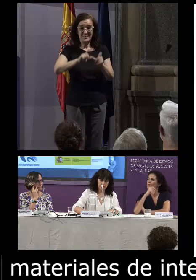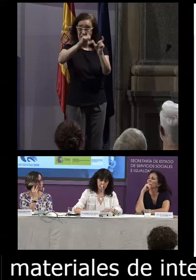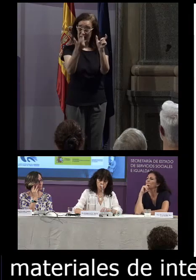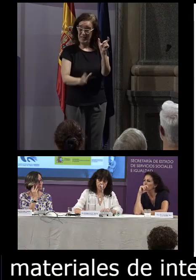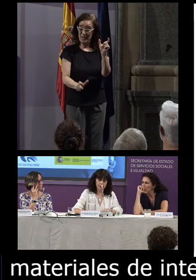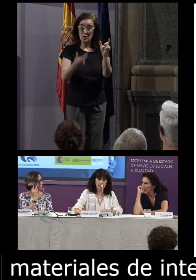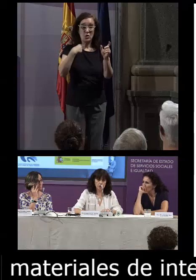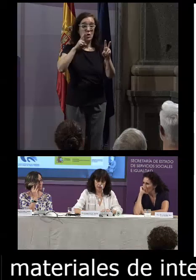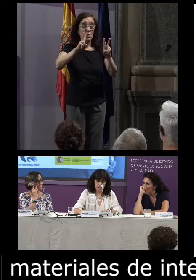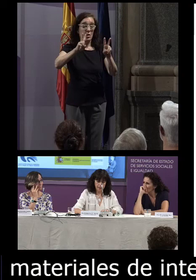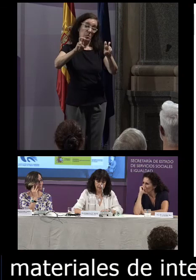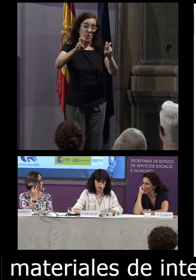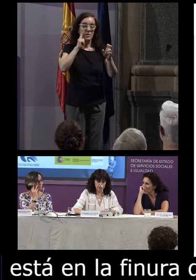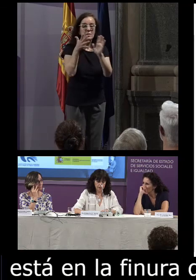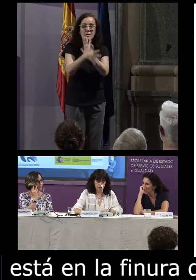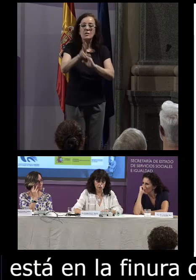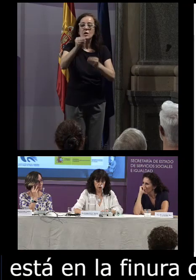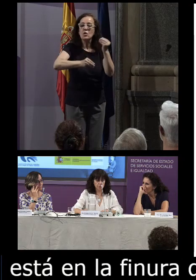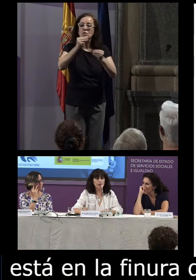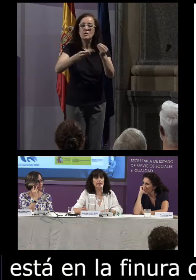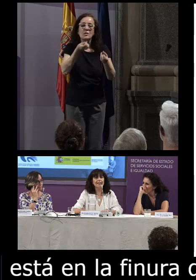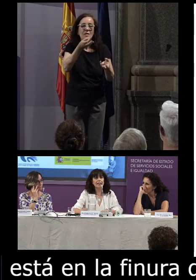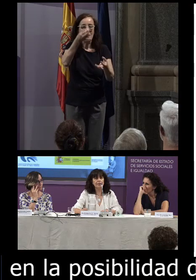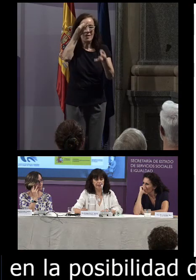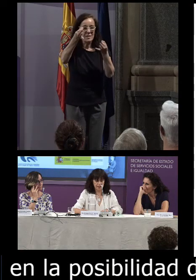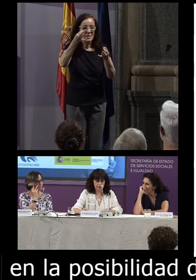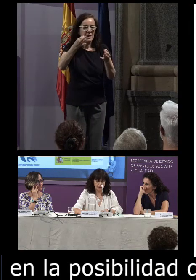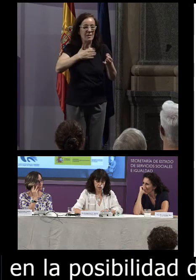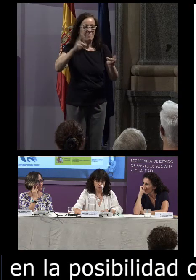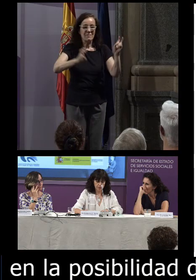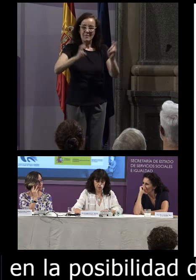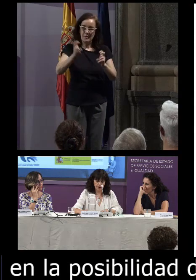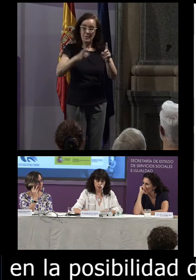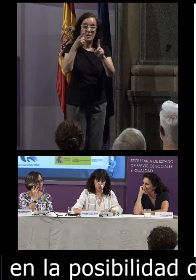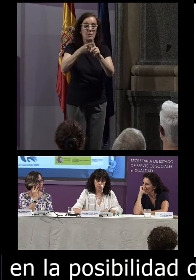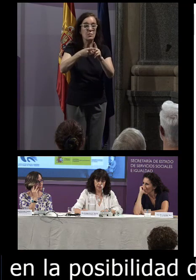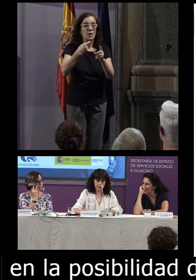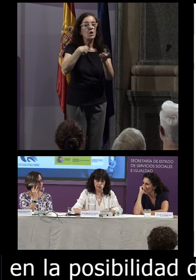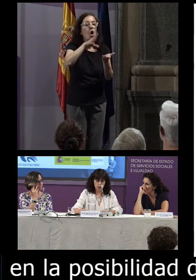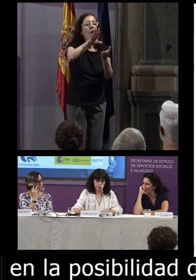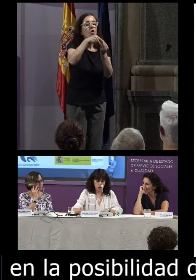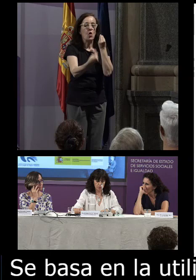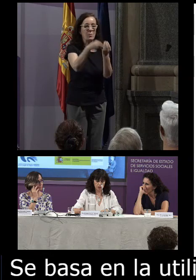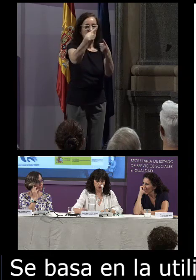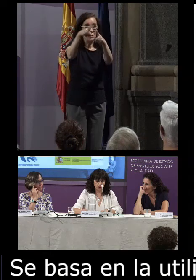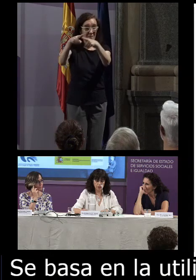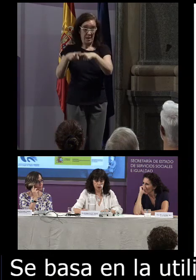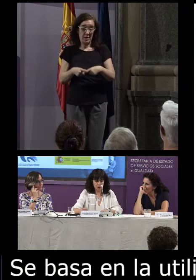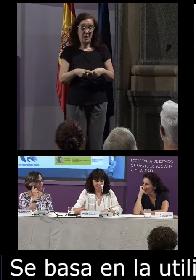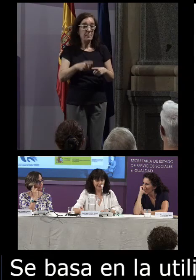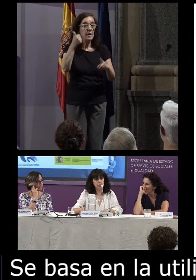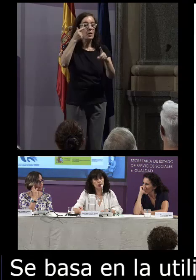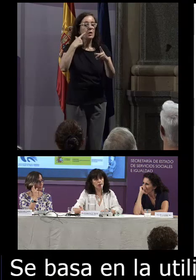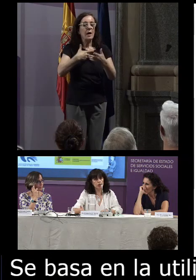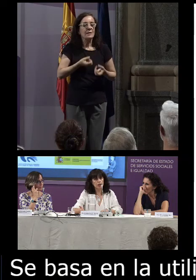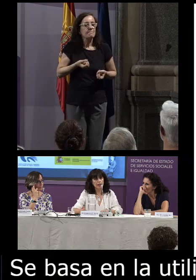moderna basa sus definiciones en la utilización de datos procedentes de diferentes fuentes documentales pero sobre todo en los